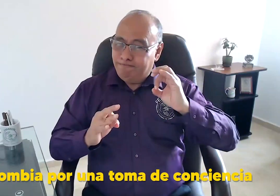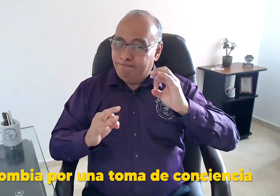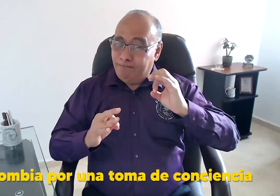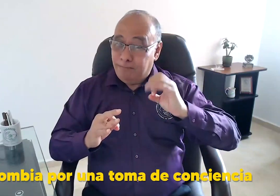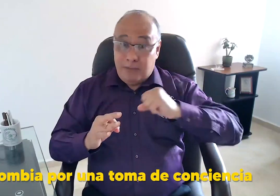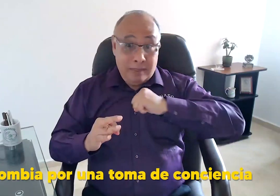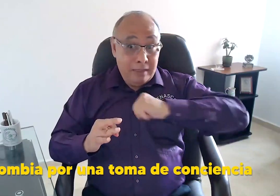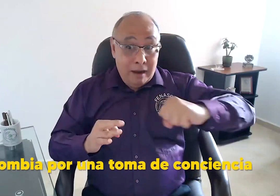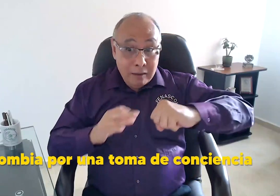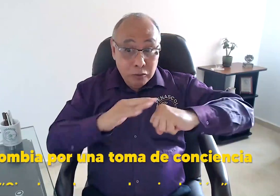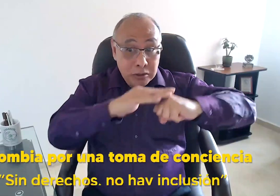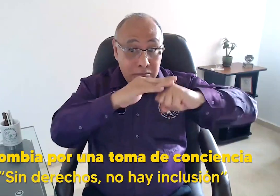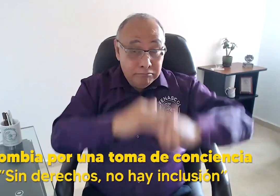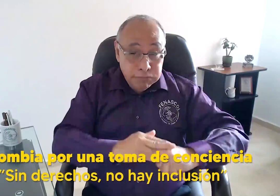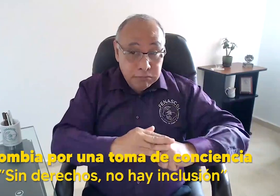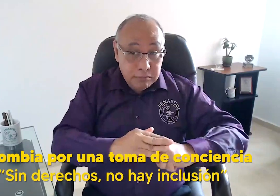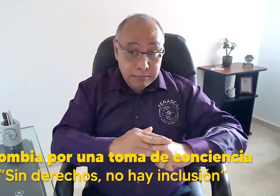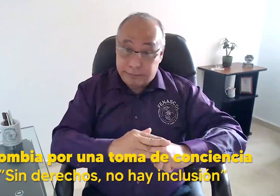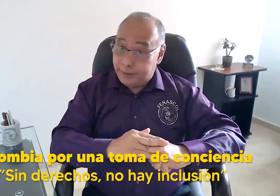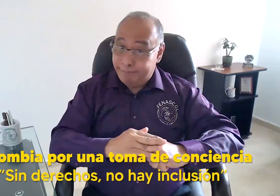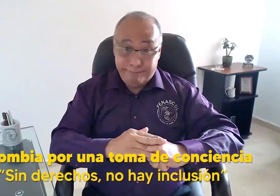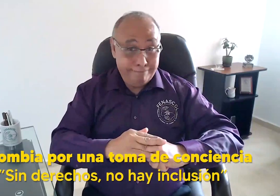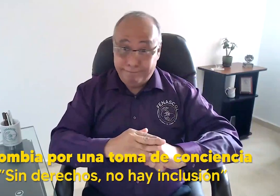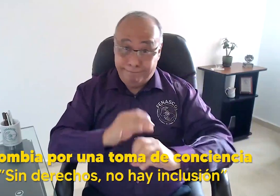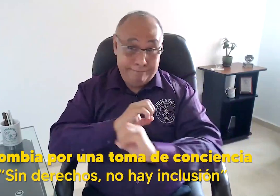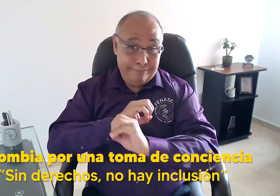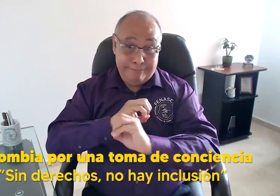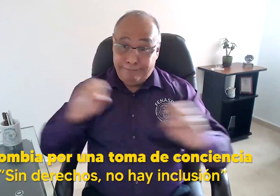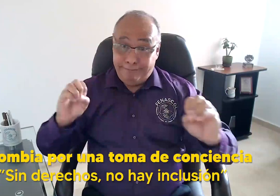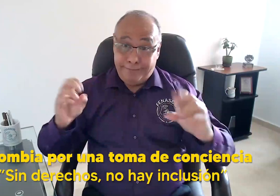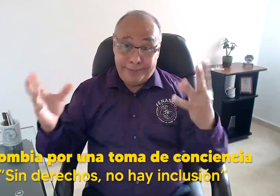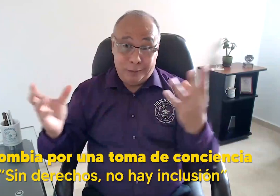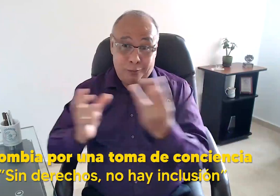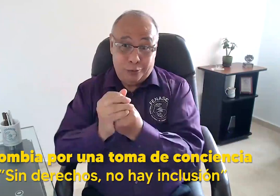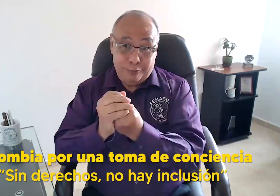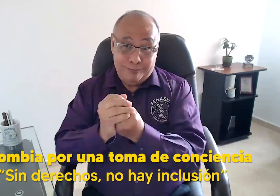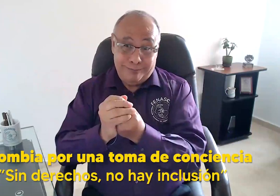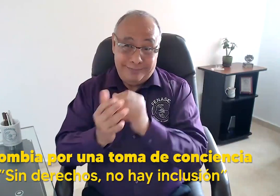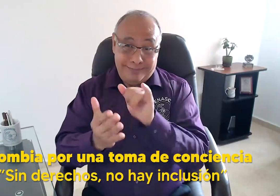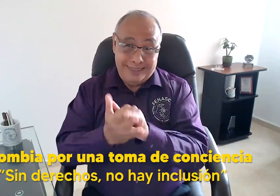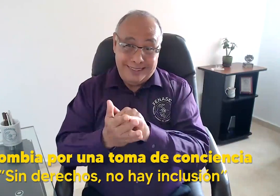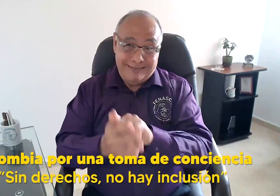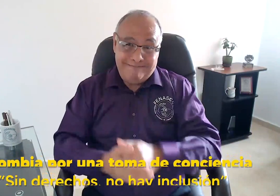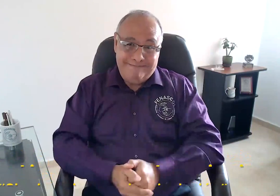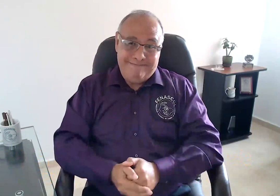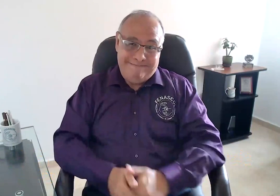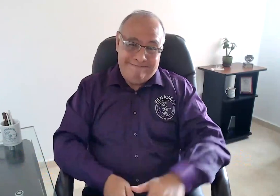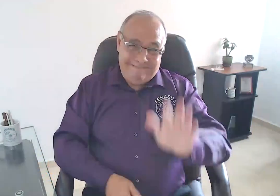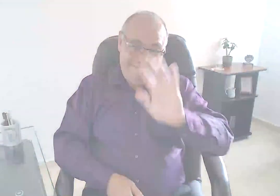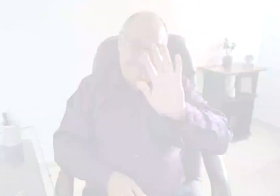Porque sin derechos no hay inclusión. Hasta